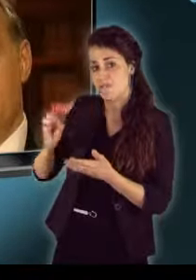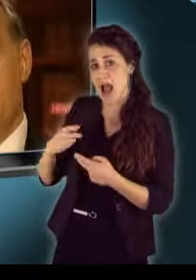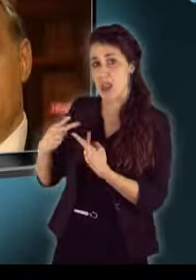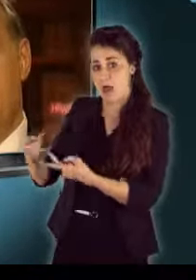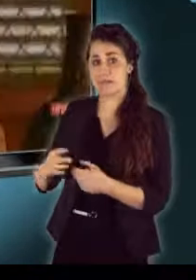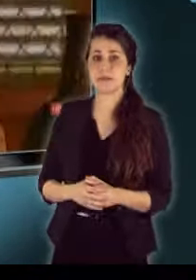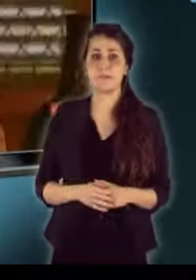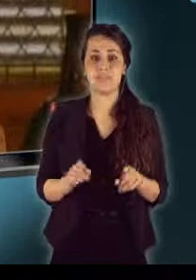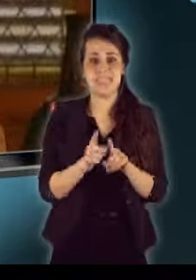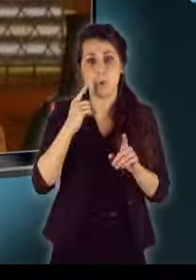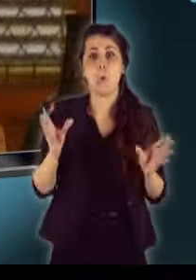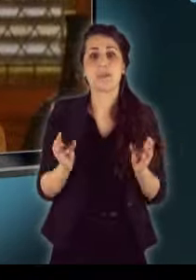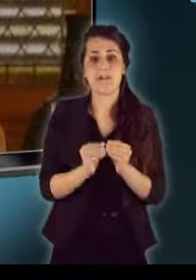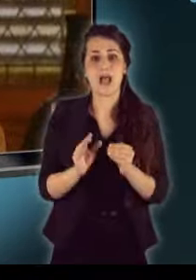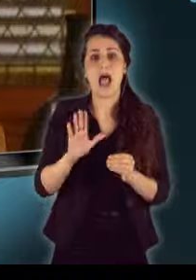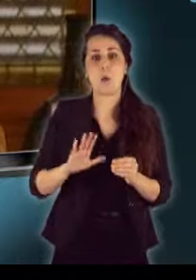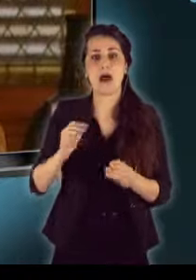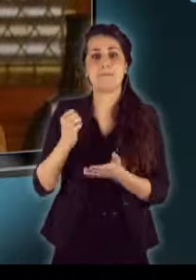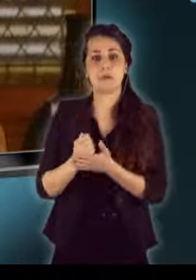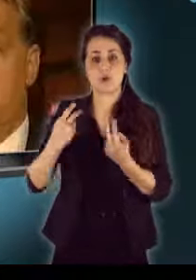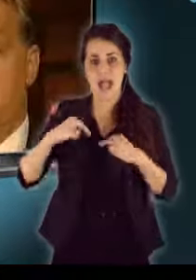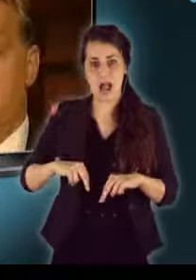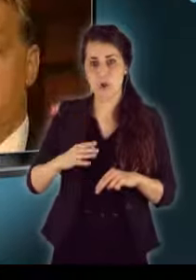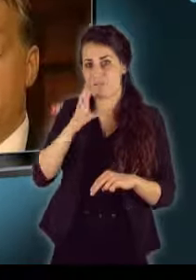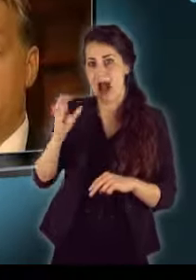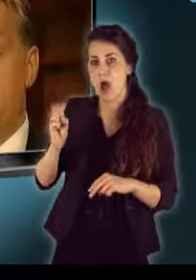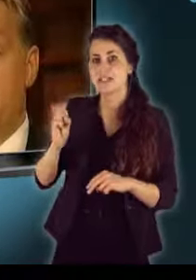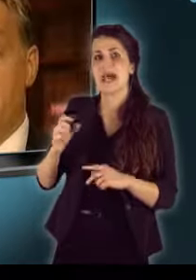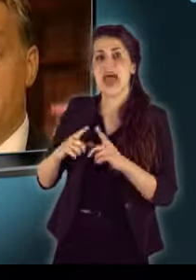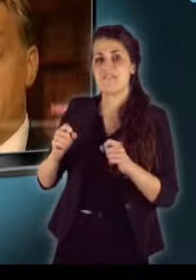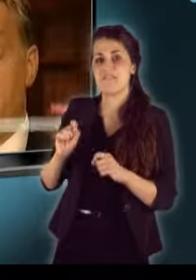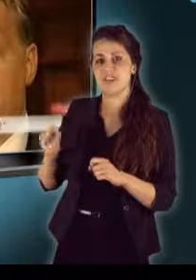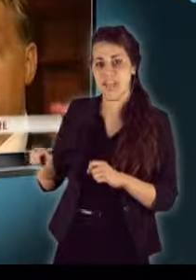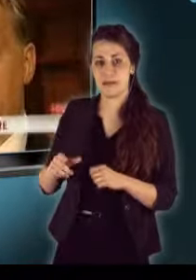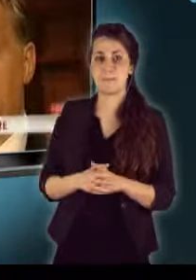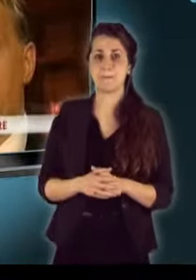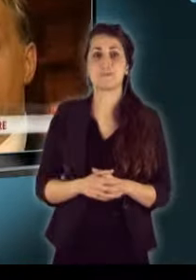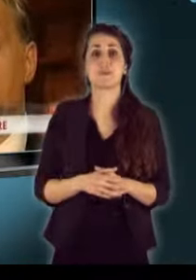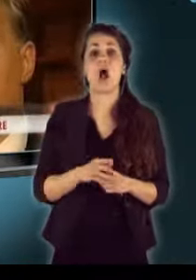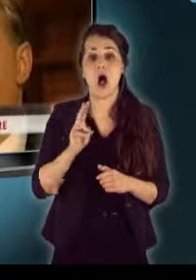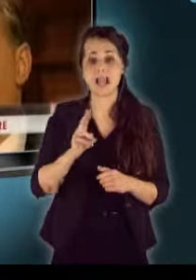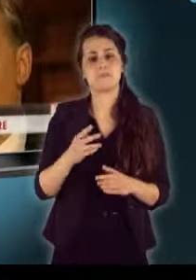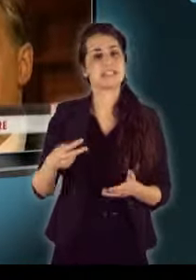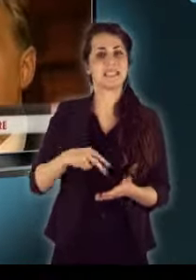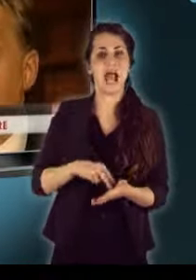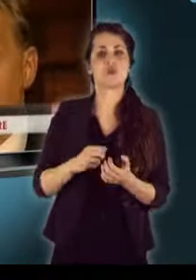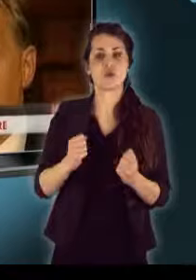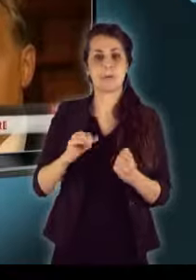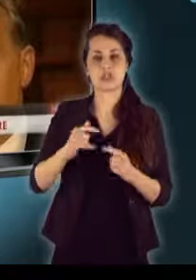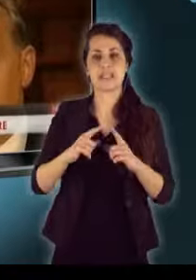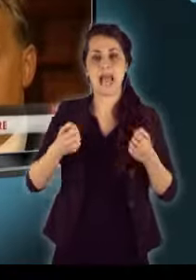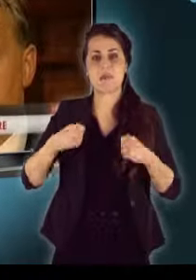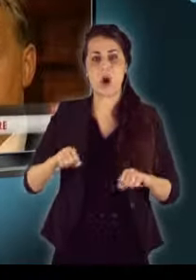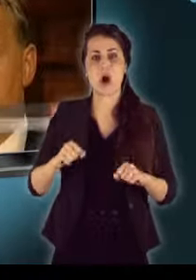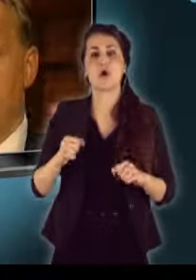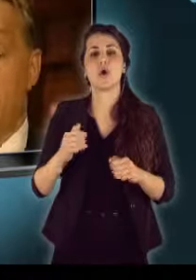Röviden így foglalta össze az Európai Bizottság elnökének írt válaszlevéltartalmát a kormányfő, aki kiált a stabilitási és a jegybank